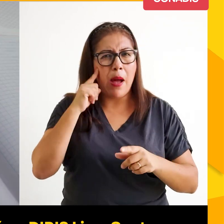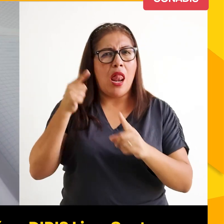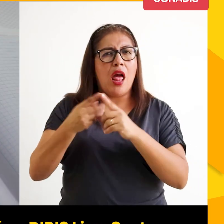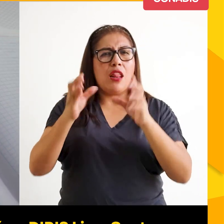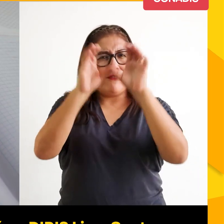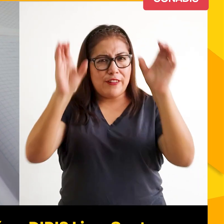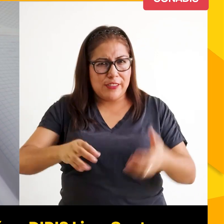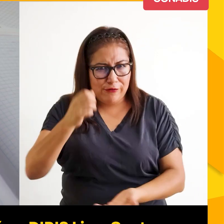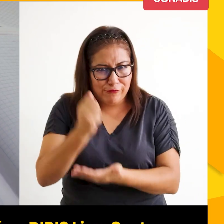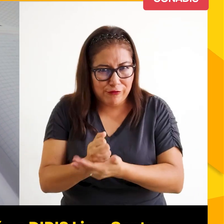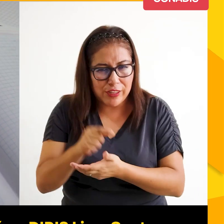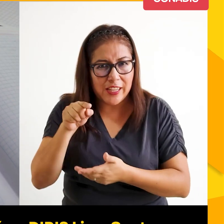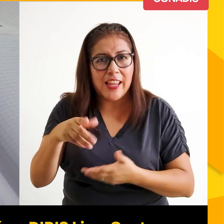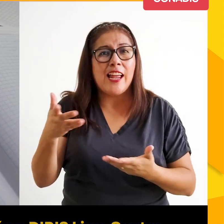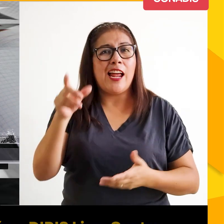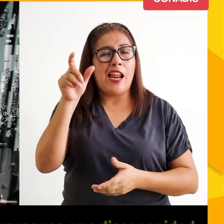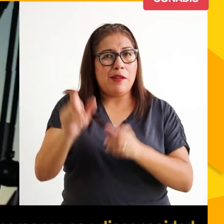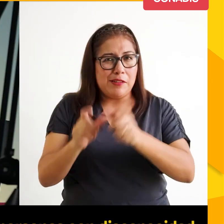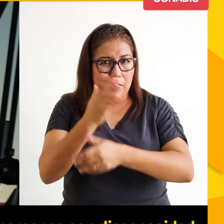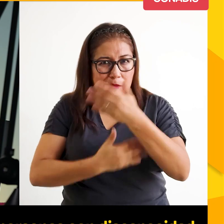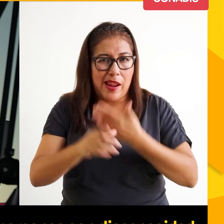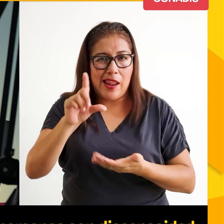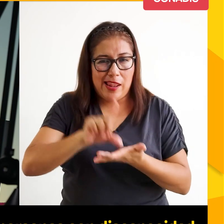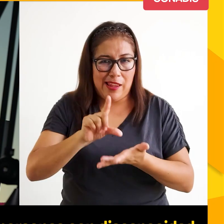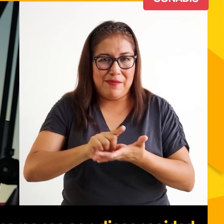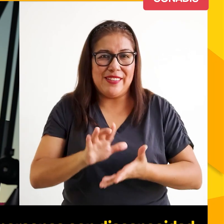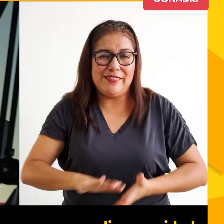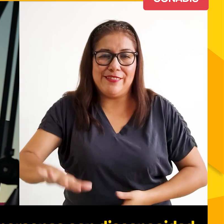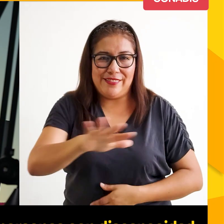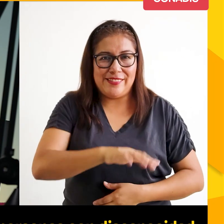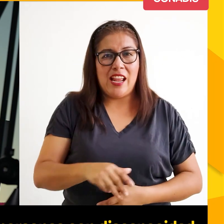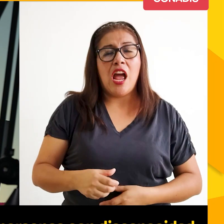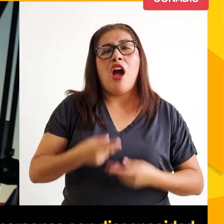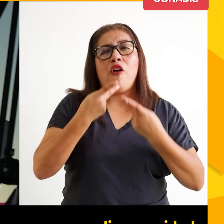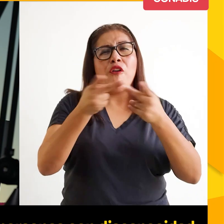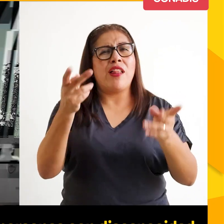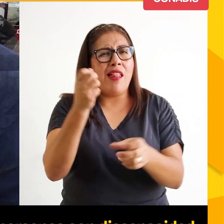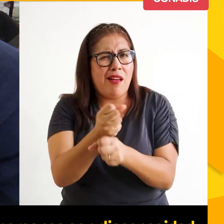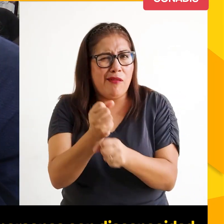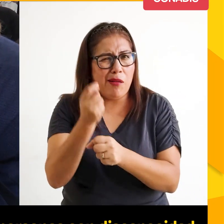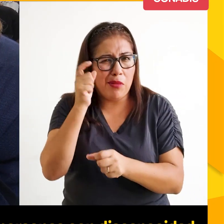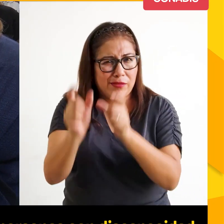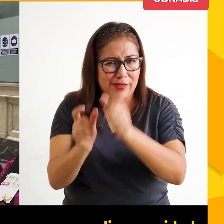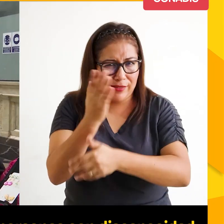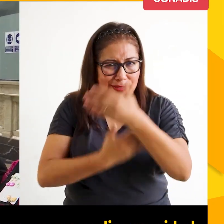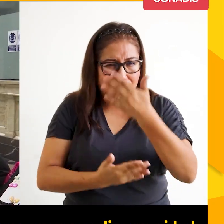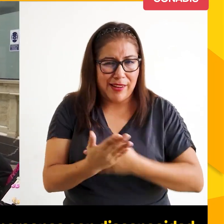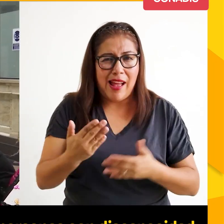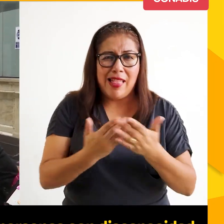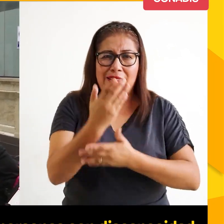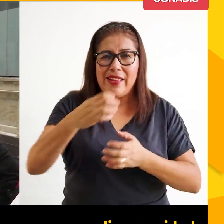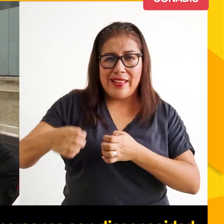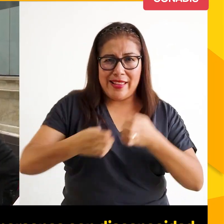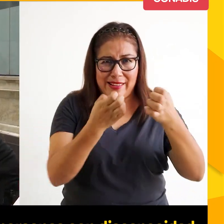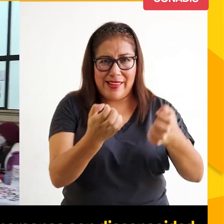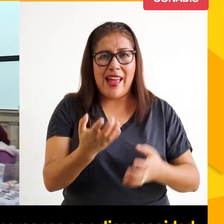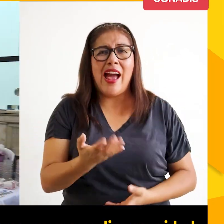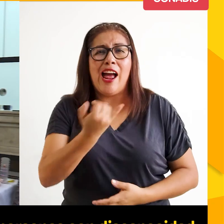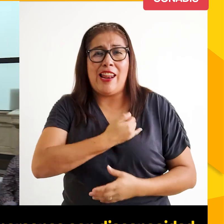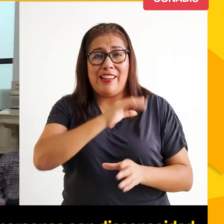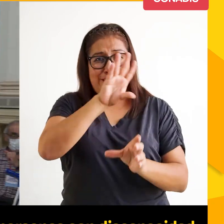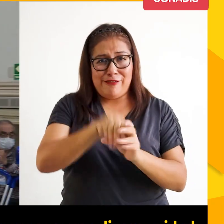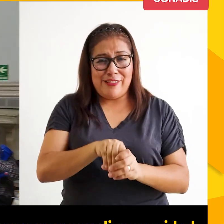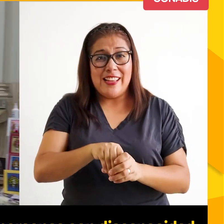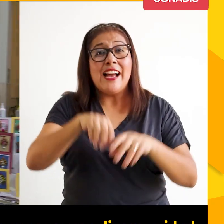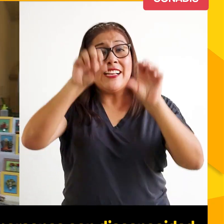personas con discapacidad en Lima Centro. Ofertas laborales para personas con discapacidad A través de la estrategia institucional Incluyeme